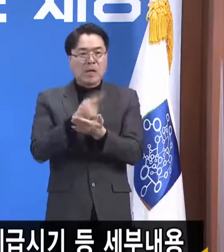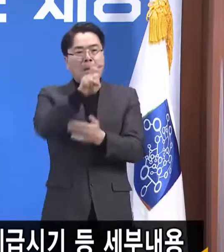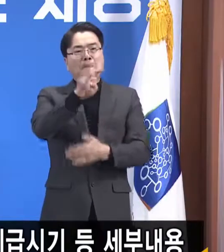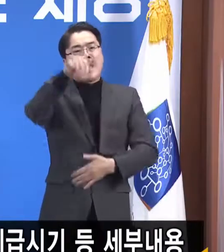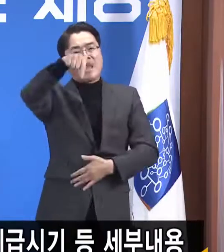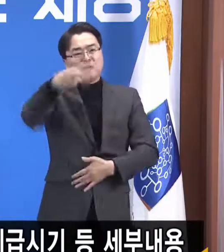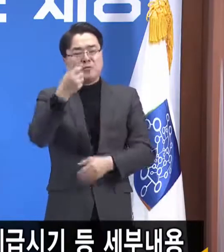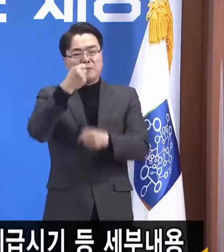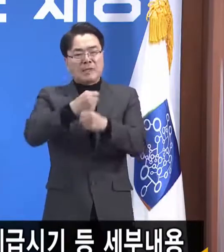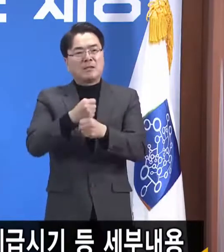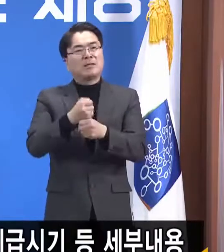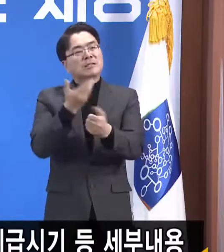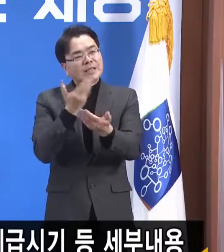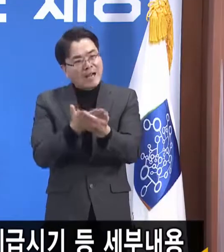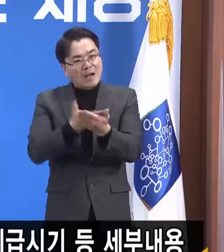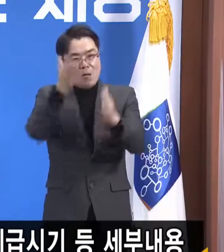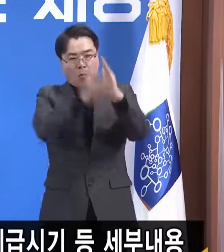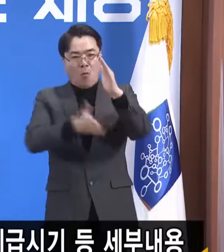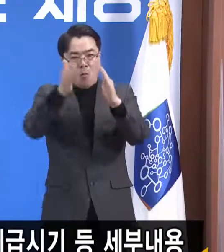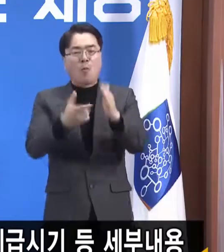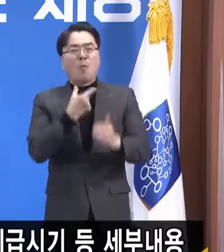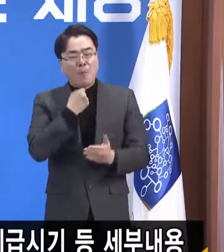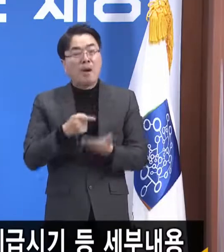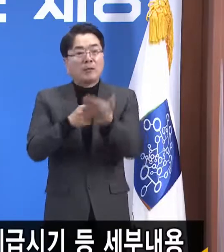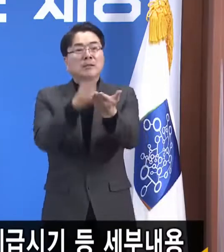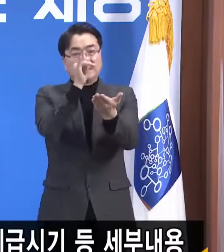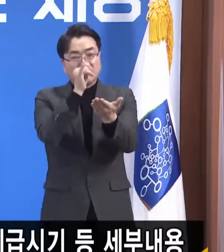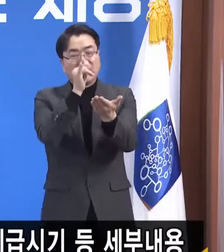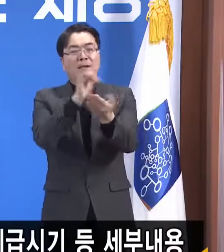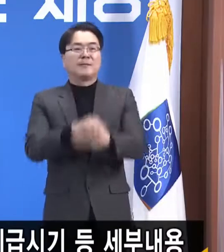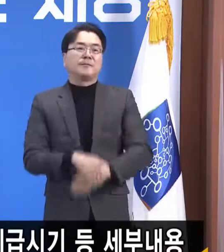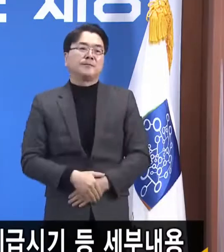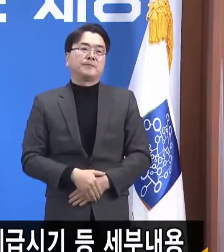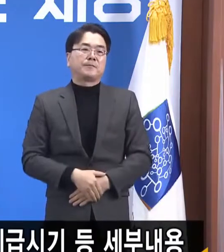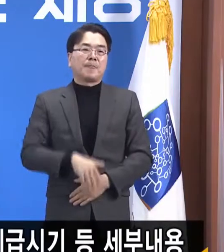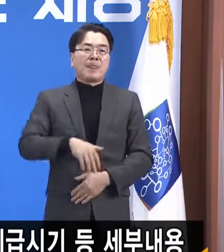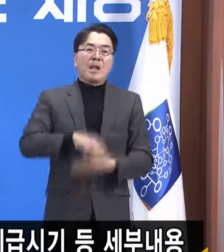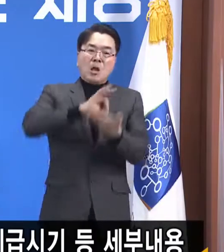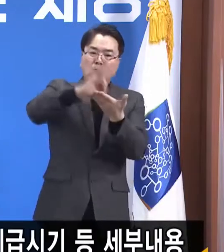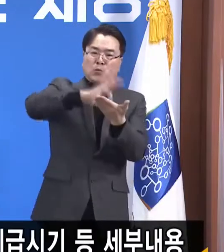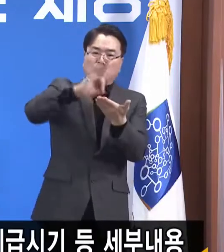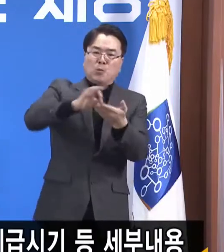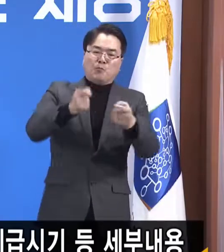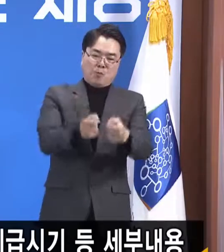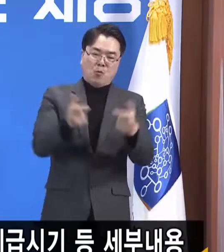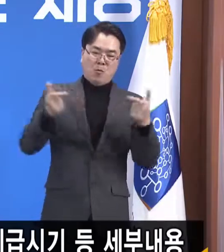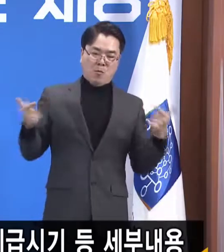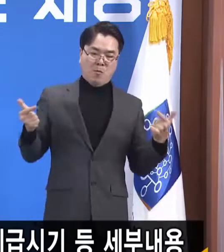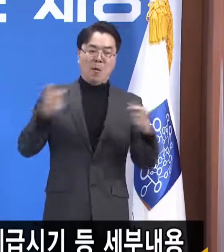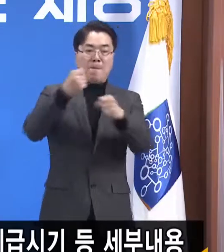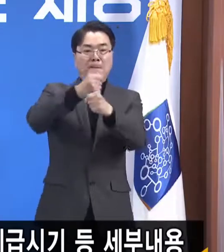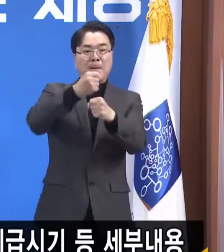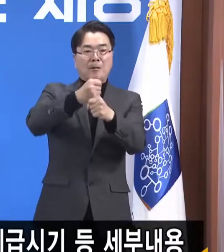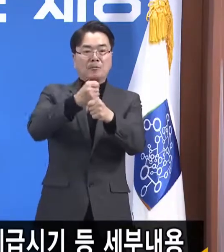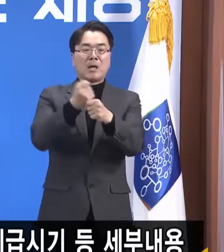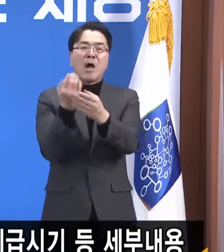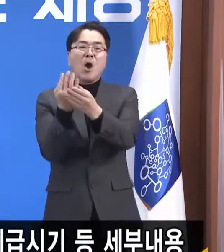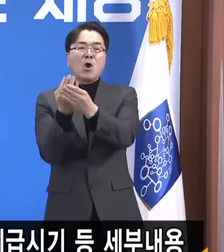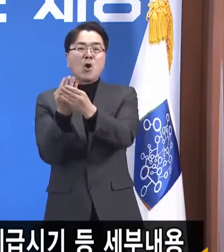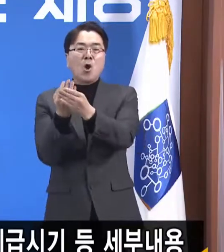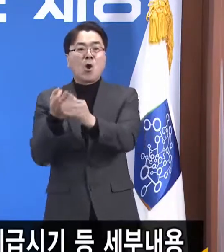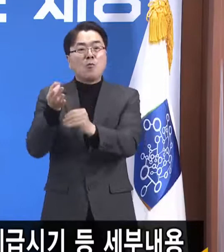요구하고 있기도 합니다. 결국 소비 확대를 가능하게 하는 돈은 현금으로 지급했을 때